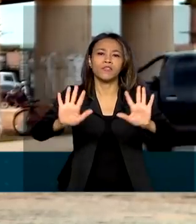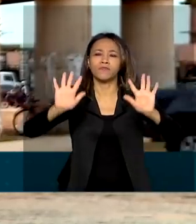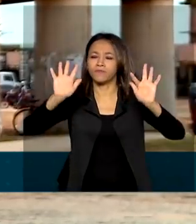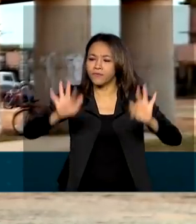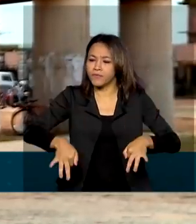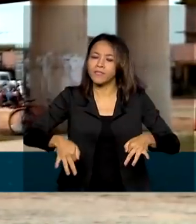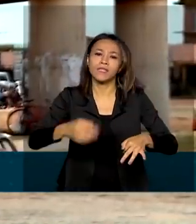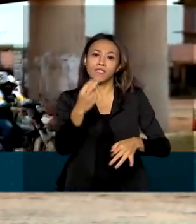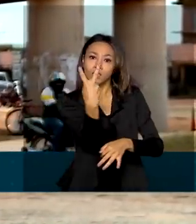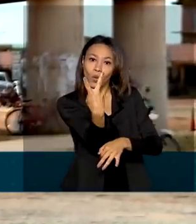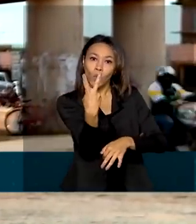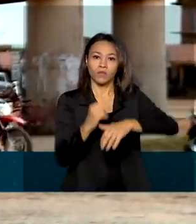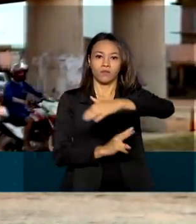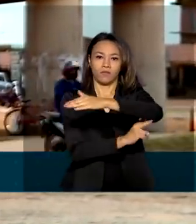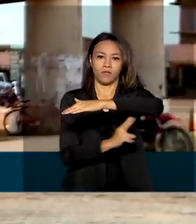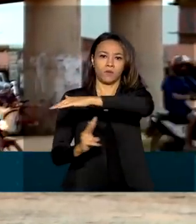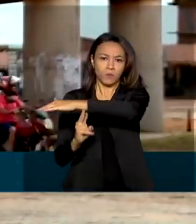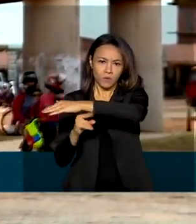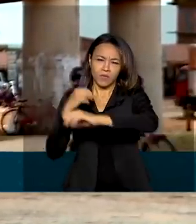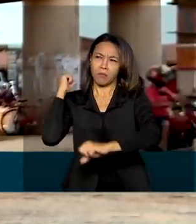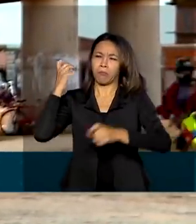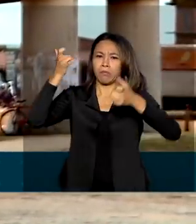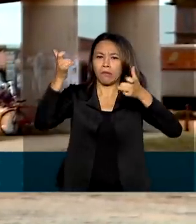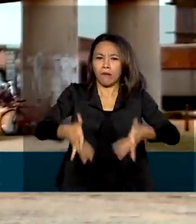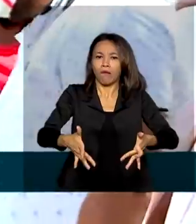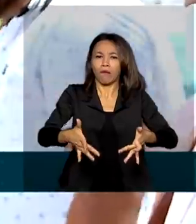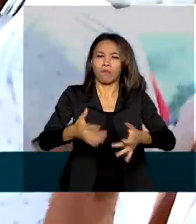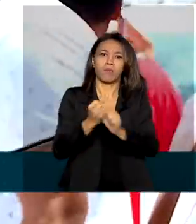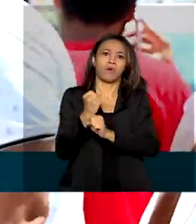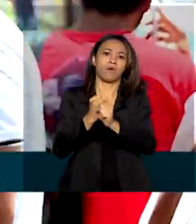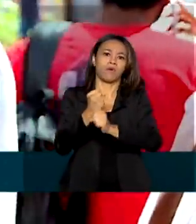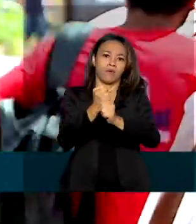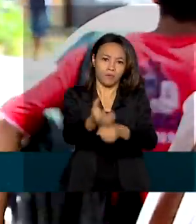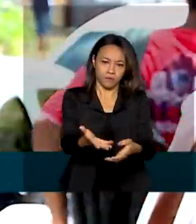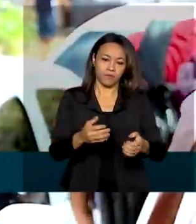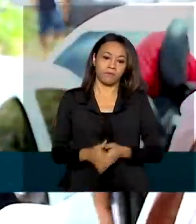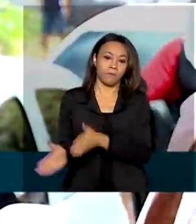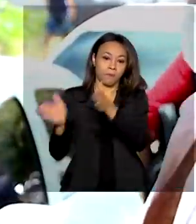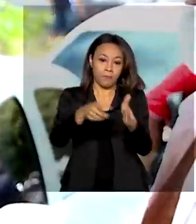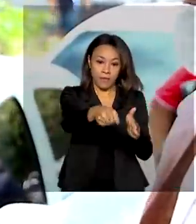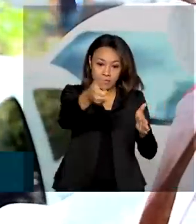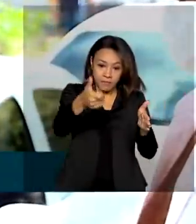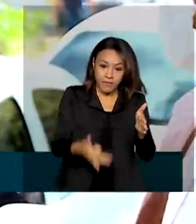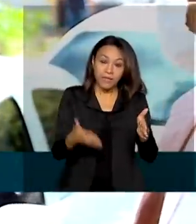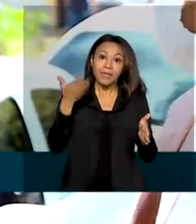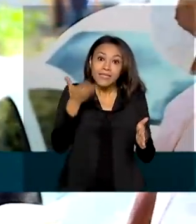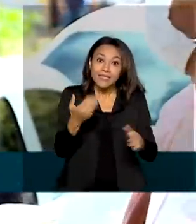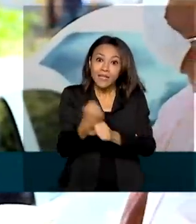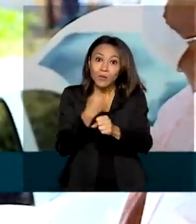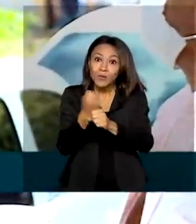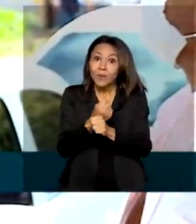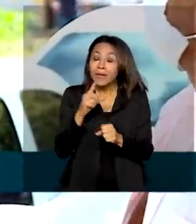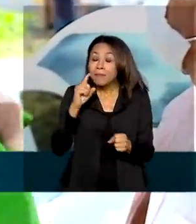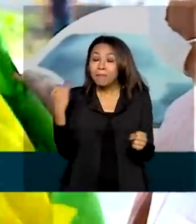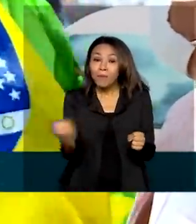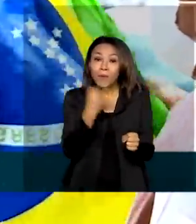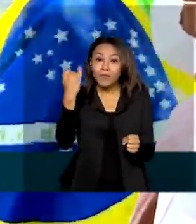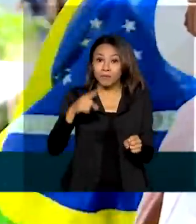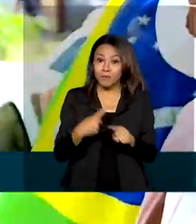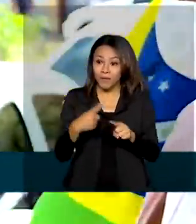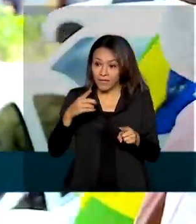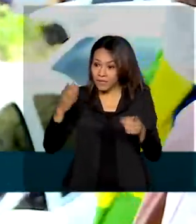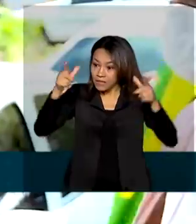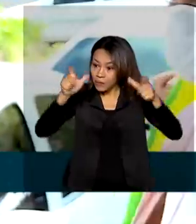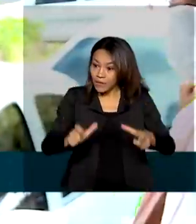esses dois viadutos que ficaram parados por tanto tempo. Essa obra aí é muito importante porque essa BR é muito perigosa, esse espaço aqui já tem